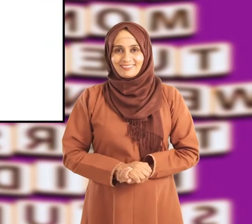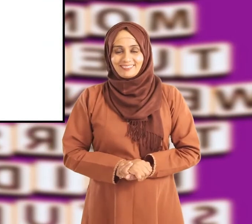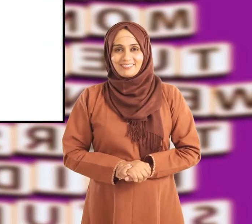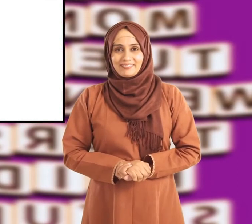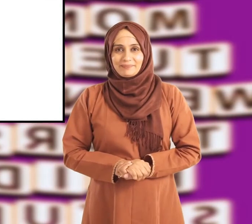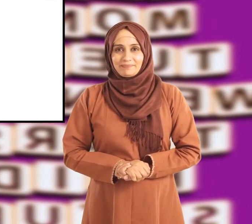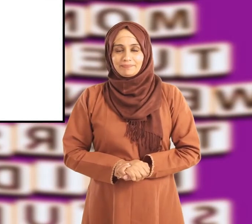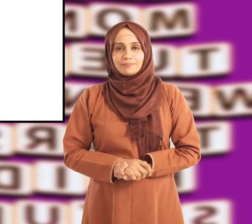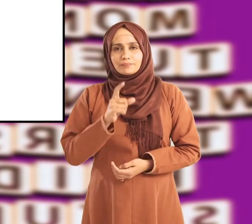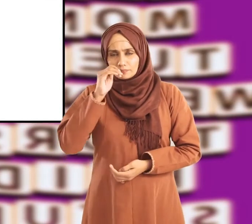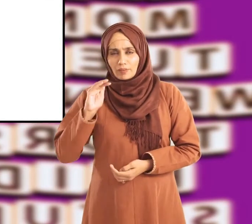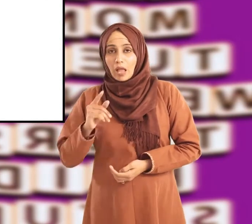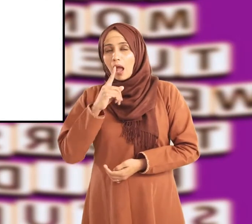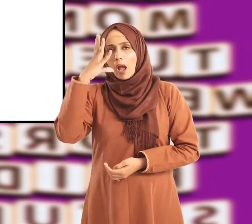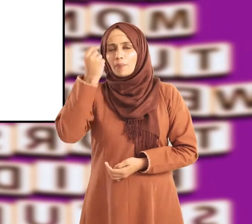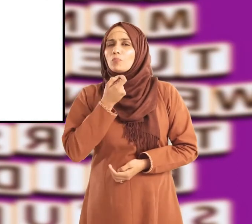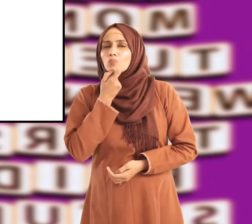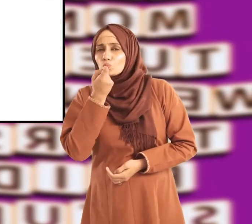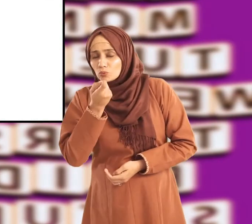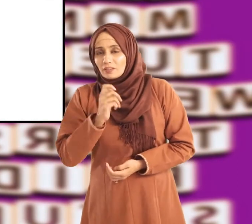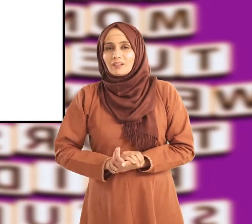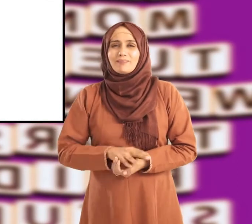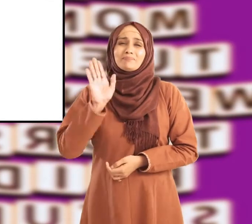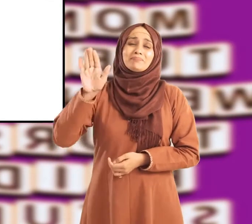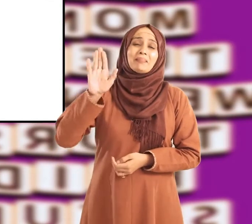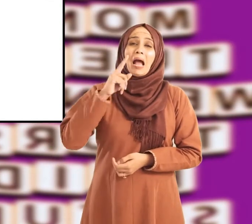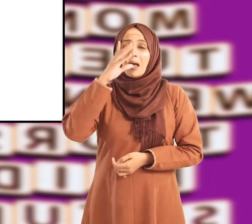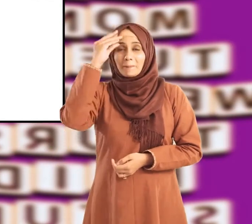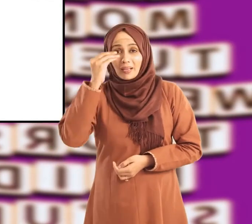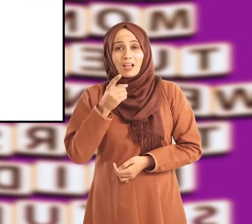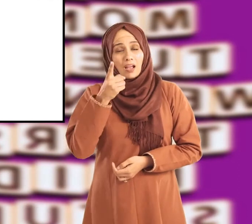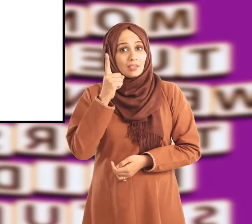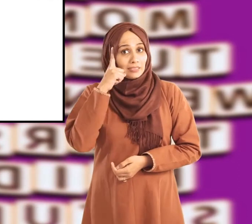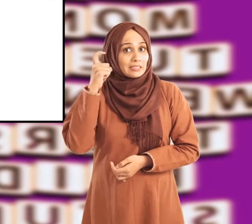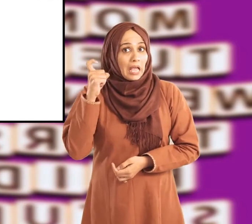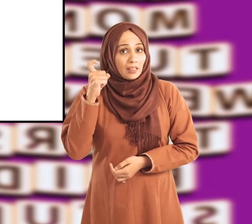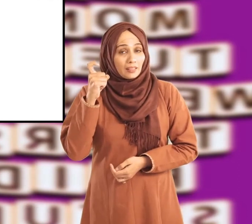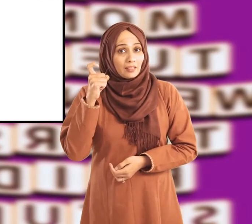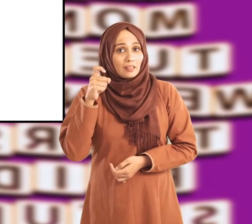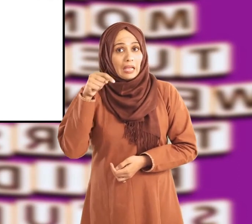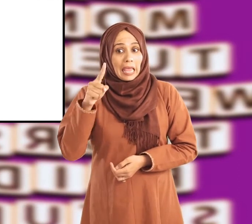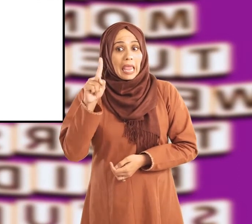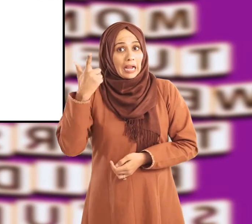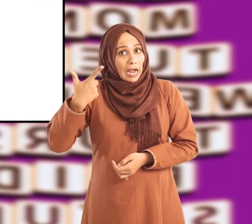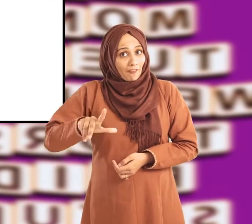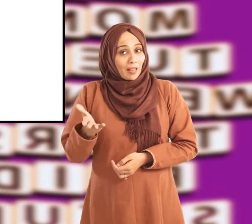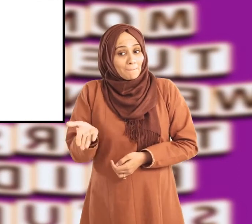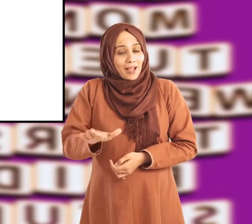احمد نے احمد سے پوچھا احمد آپ کو یاد ہے نا ایک ہفتے بار میری